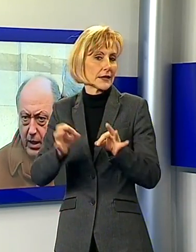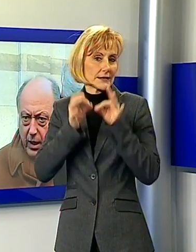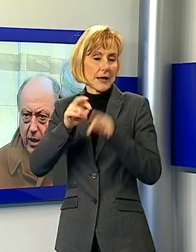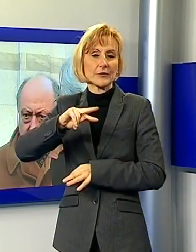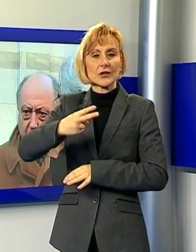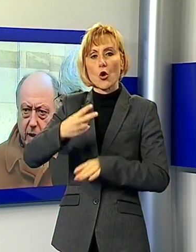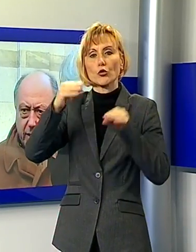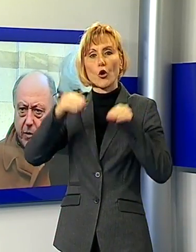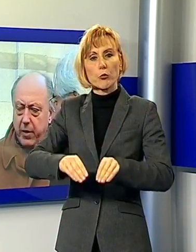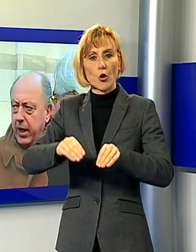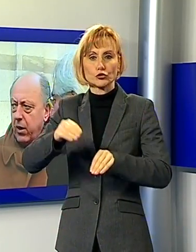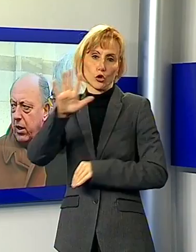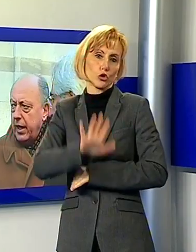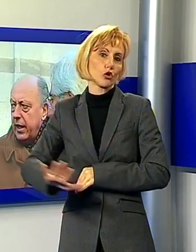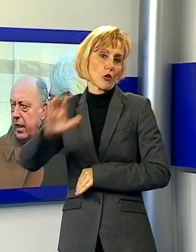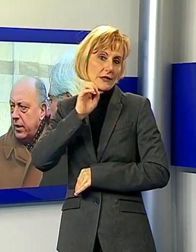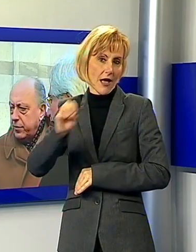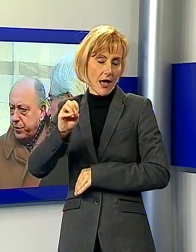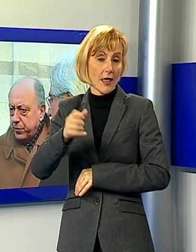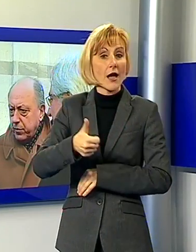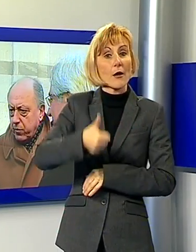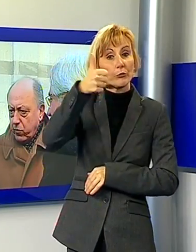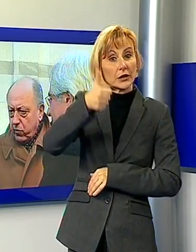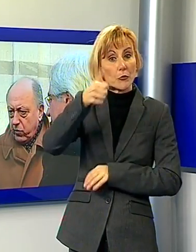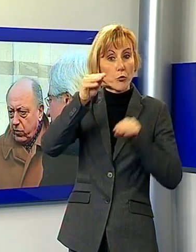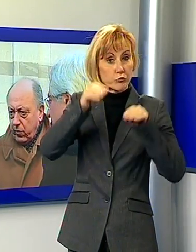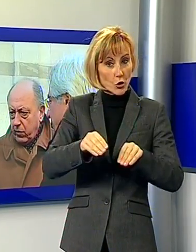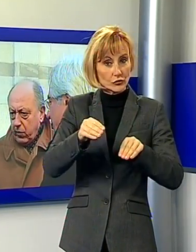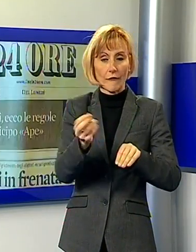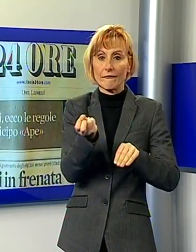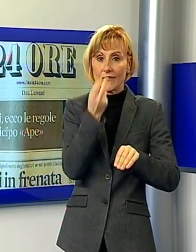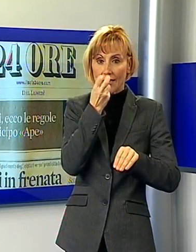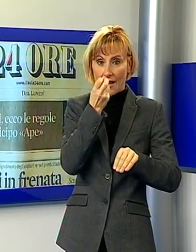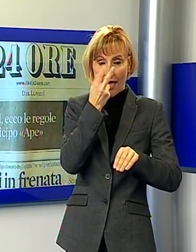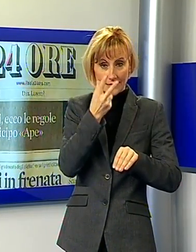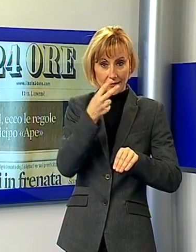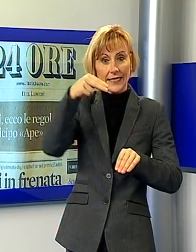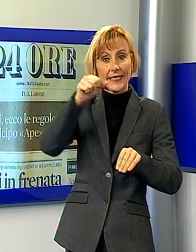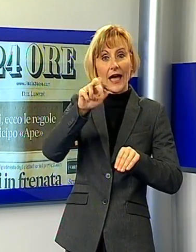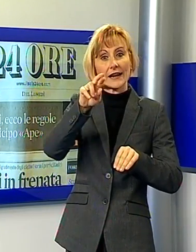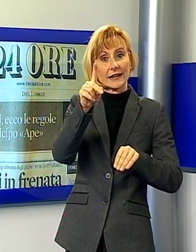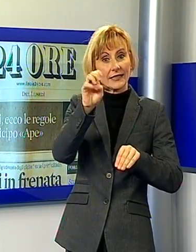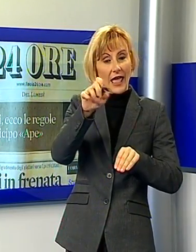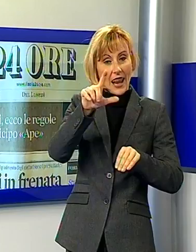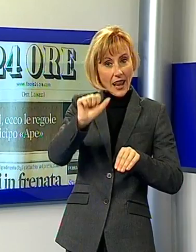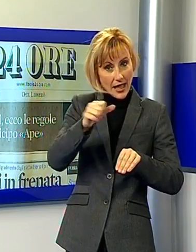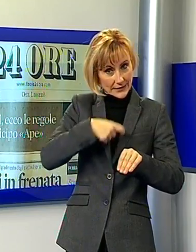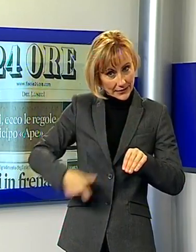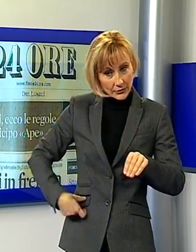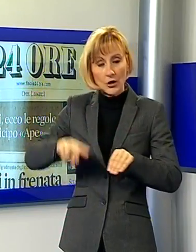apprezzato in Toscana, dopo quello di Firenze, Dario Nardella. Questo è il risponso dell'annuale classifica pubblicata dal quotidiano